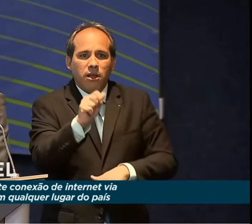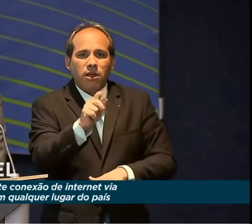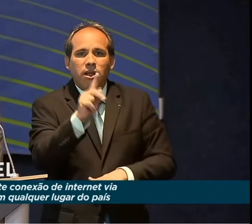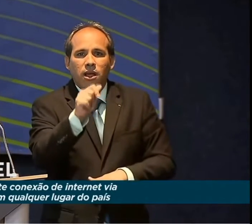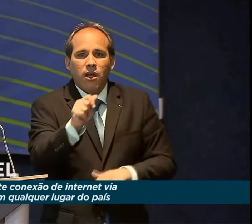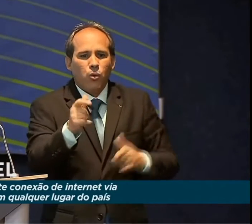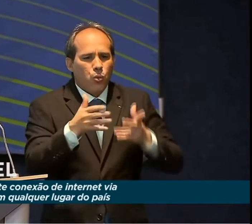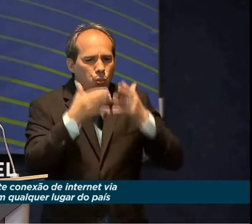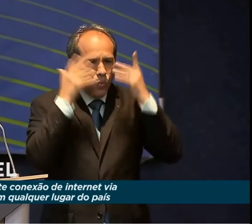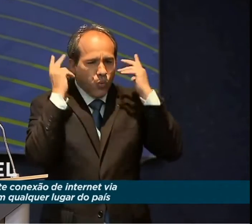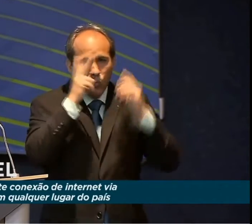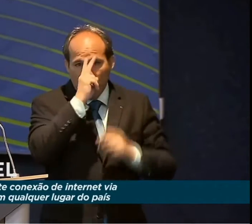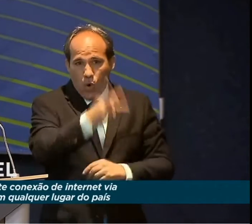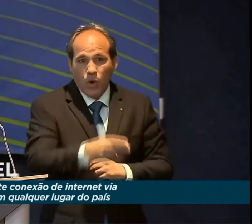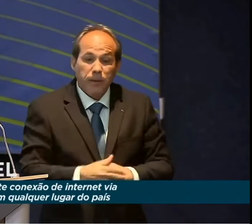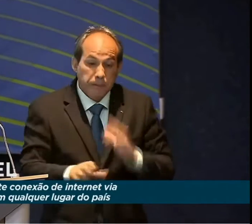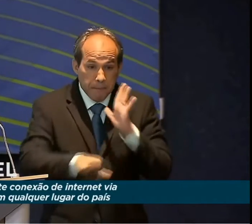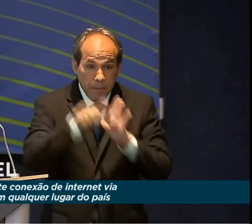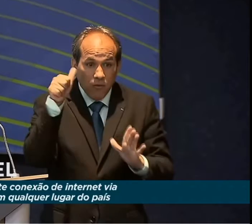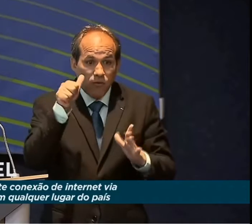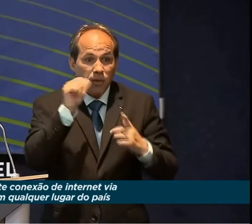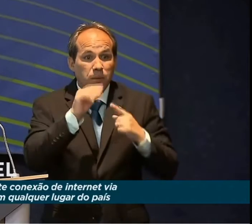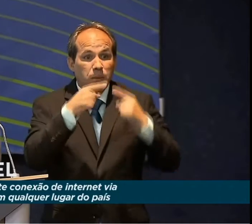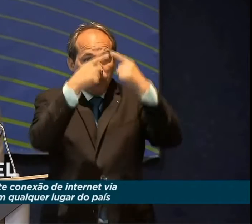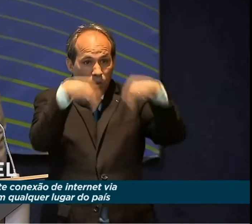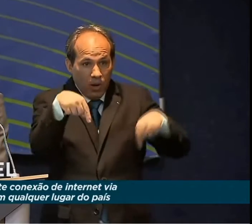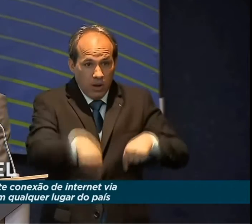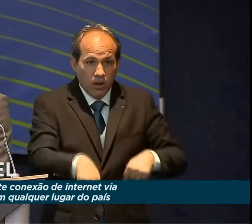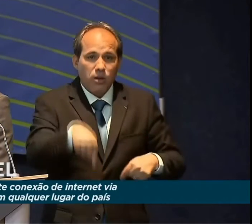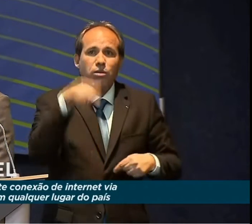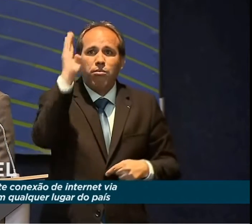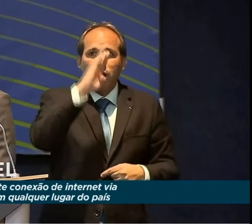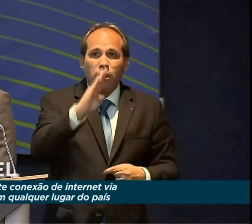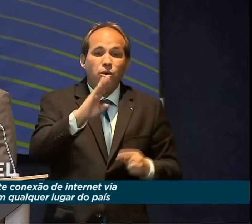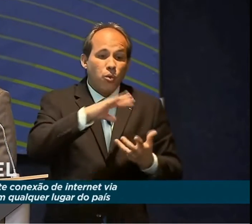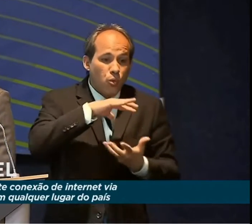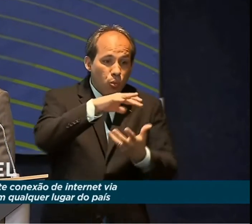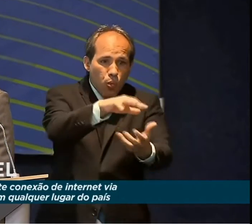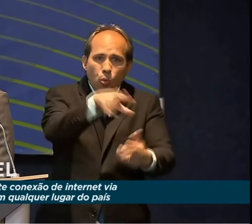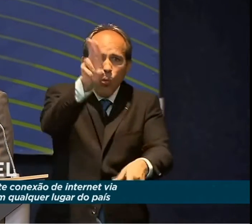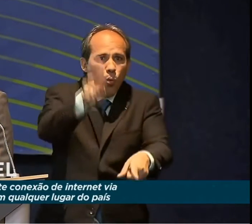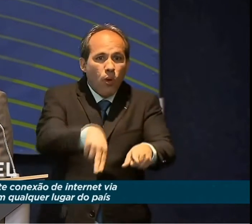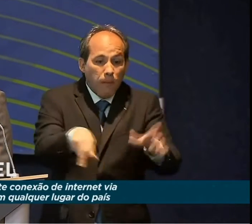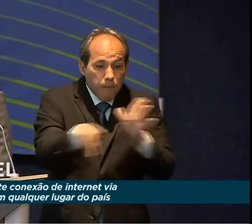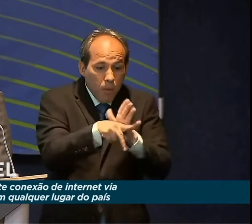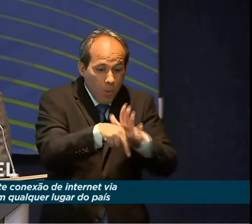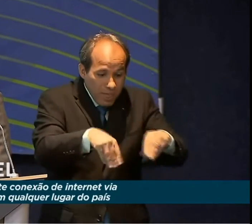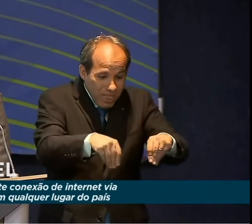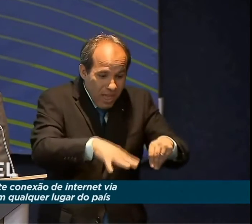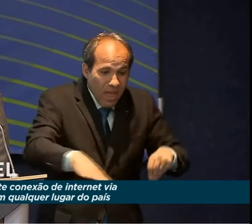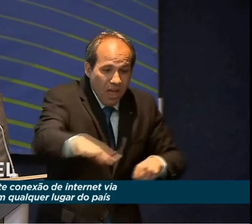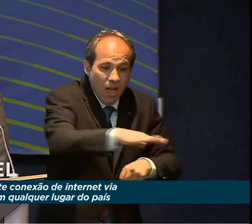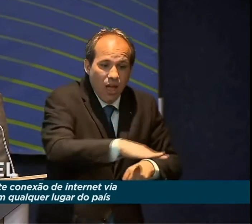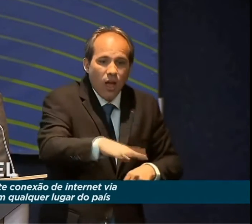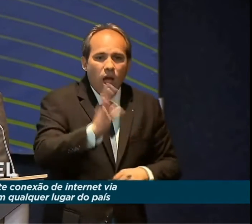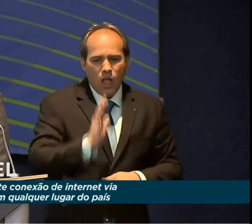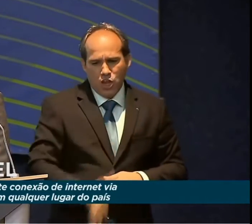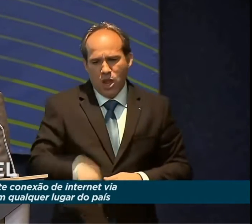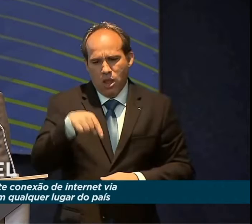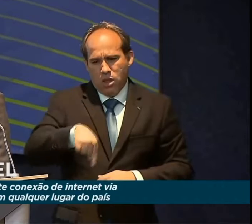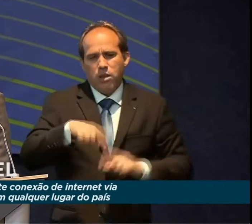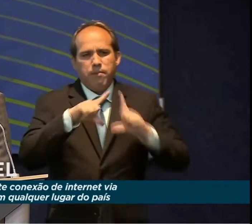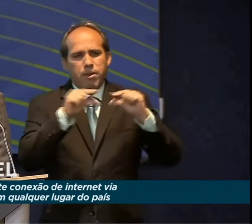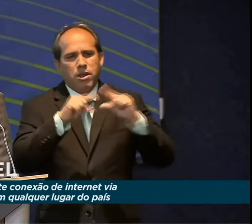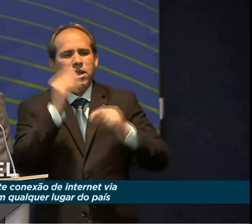Então é primeira vez que hoje nós estamos lançando no mundo, no Brasil, como terrestre, a gente já fez os testes aqui em Brasília com